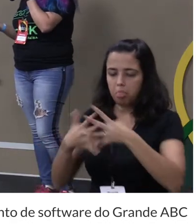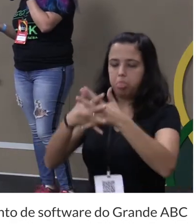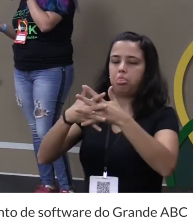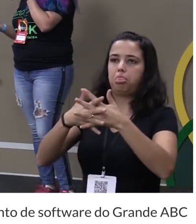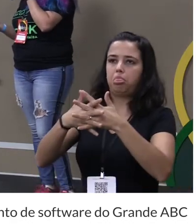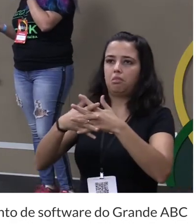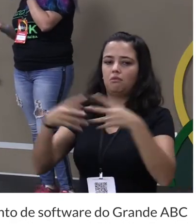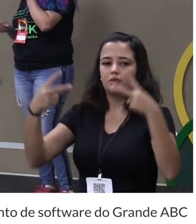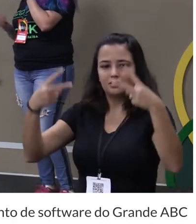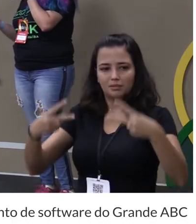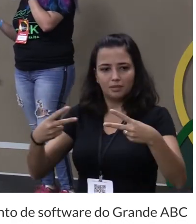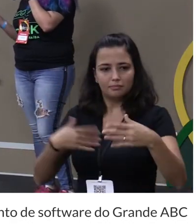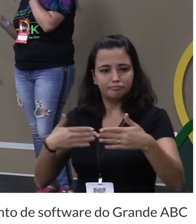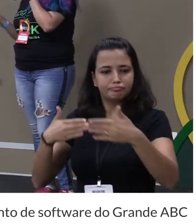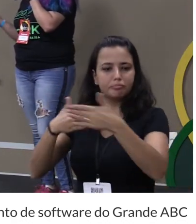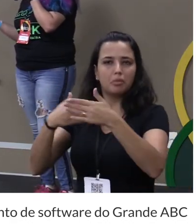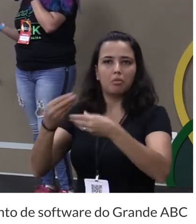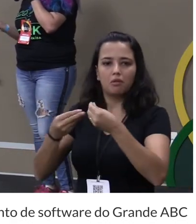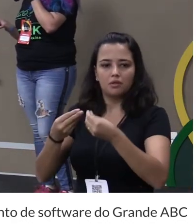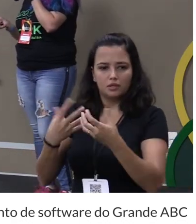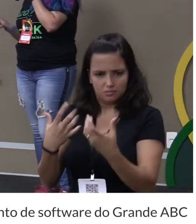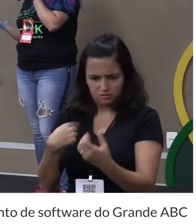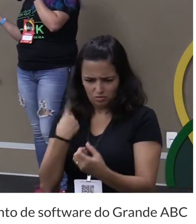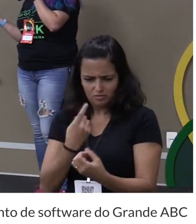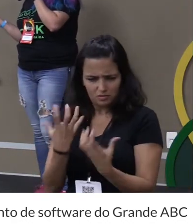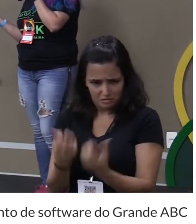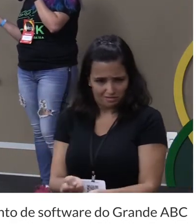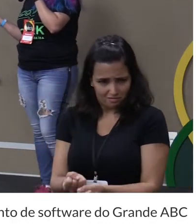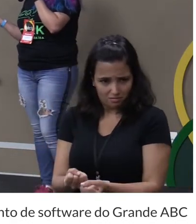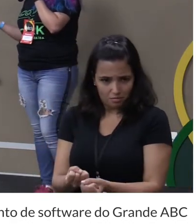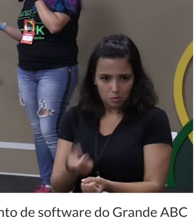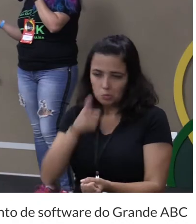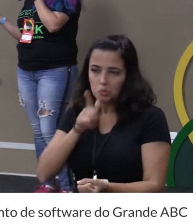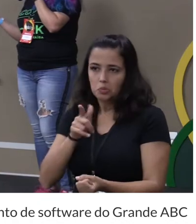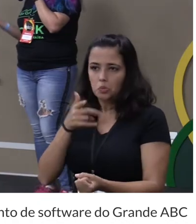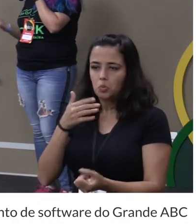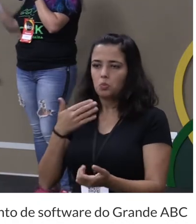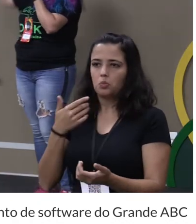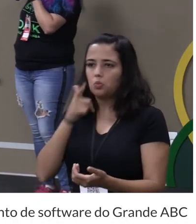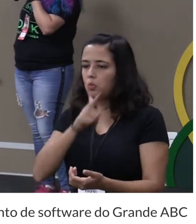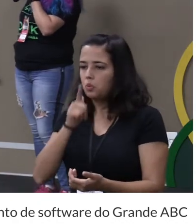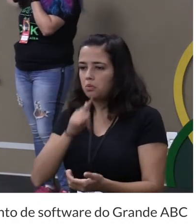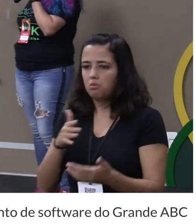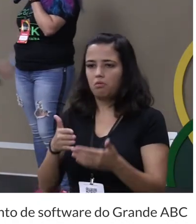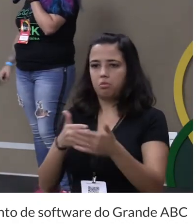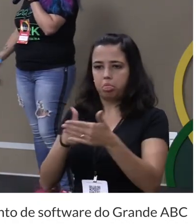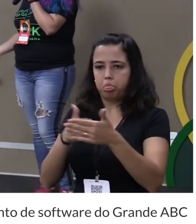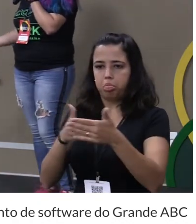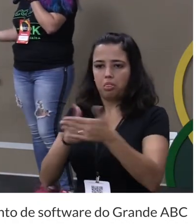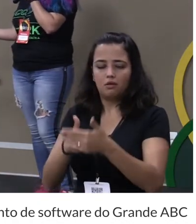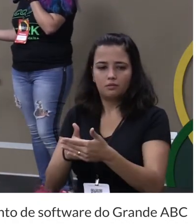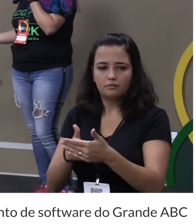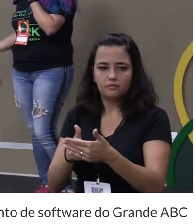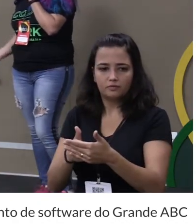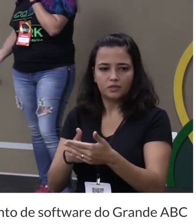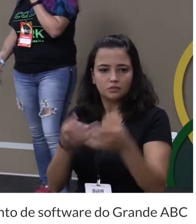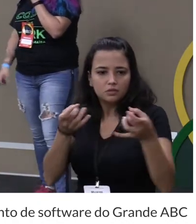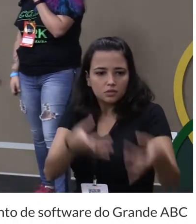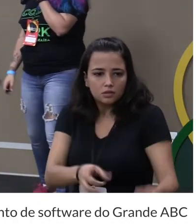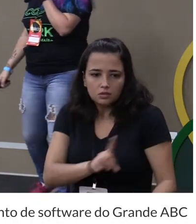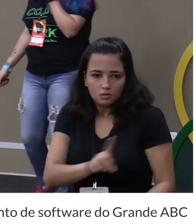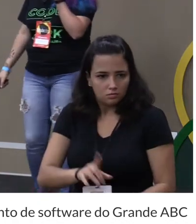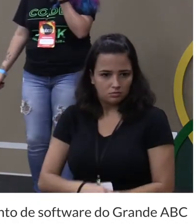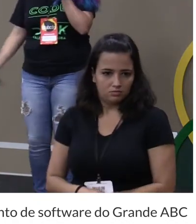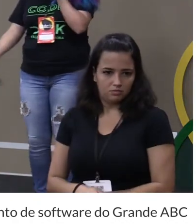html e aí a gente vai fazer o que aceitar não ué vou aceitar o design mandou o design não sabe geralmente